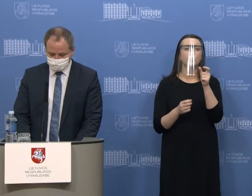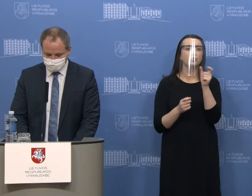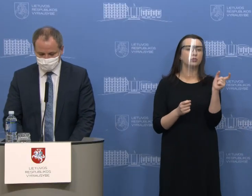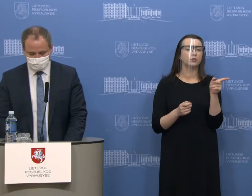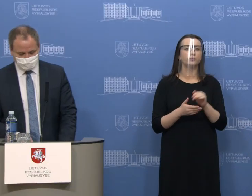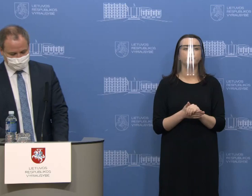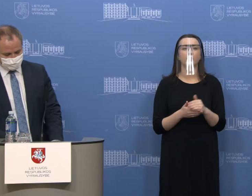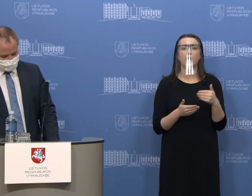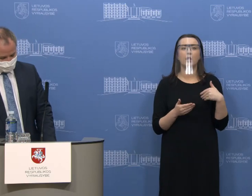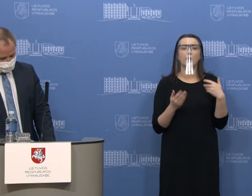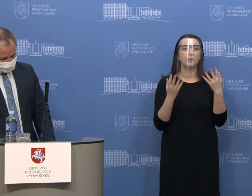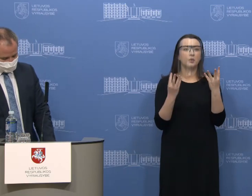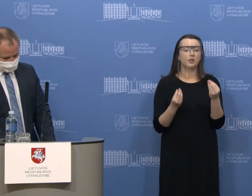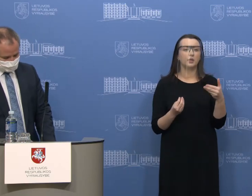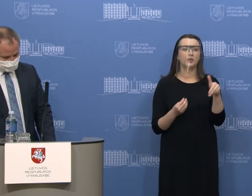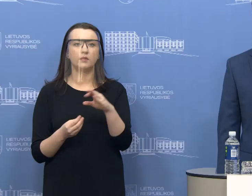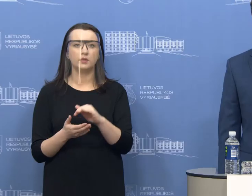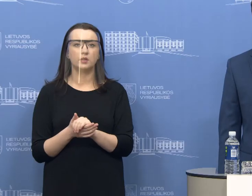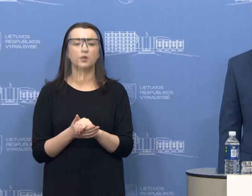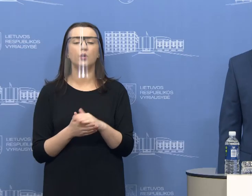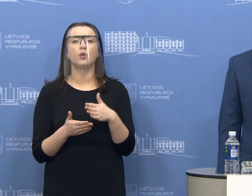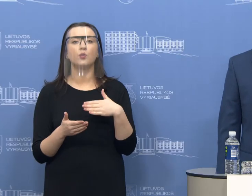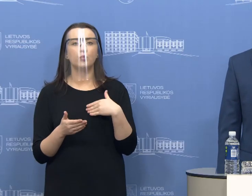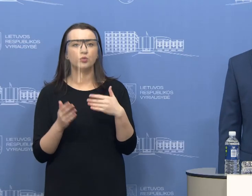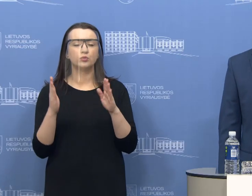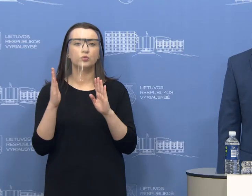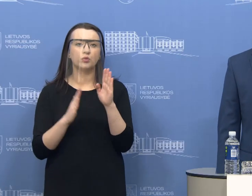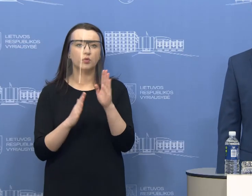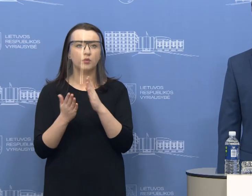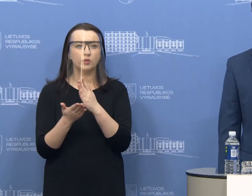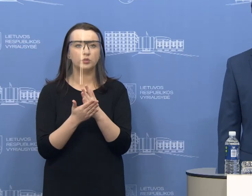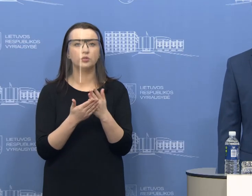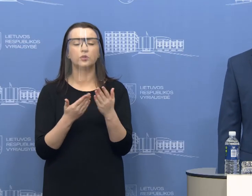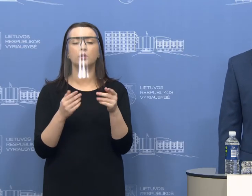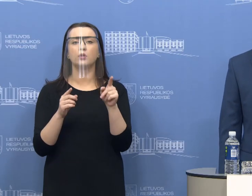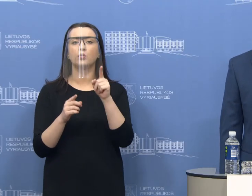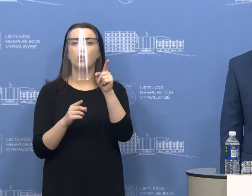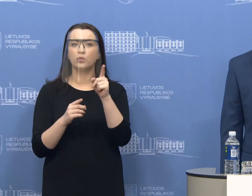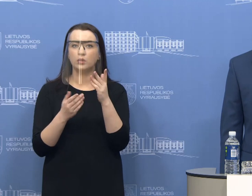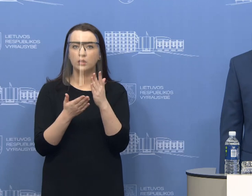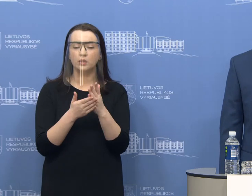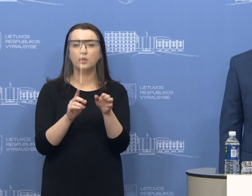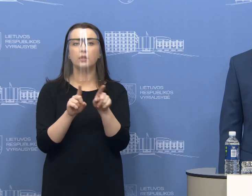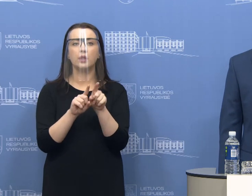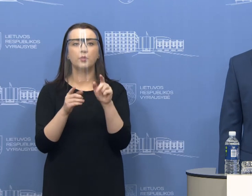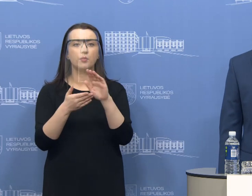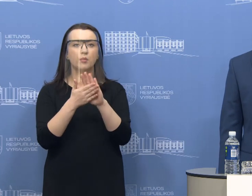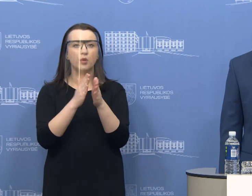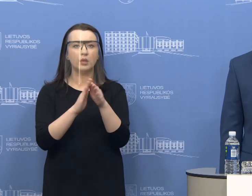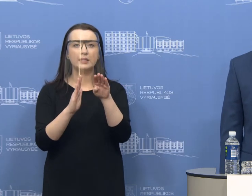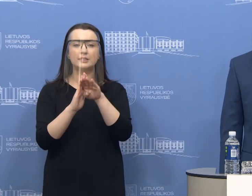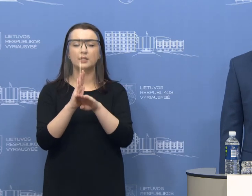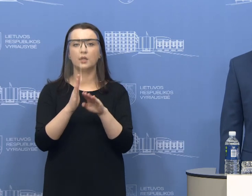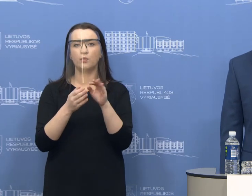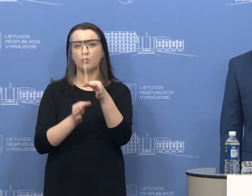Labadiena visiems, tai ne tik mūsų preskonferencija galės vykti nuotoliniu būdu, bet mes parengiam įstatymų